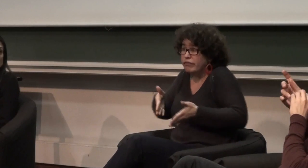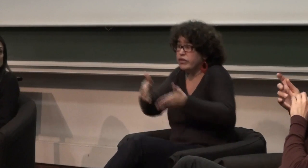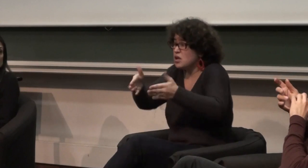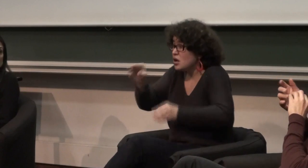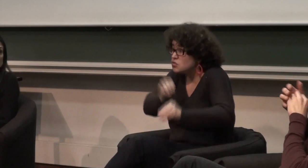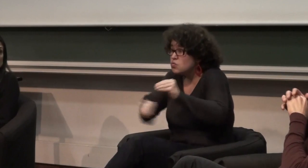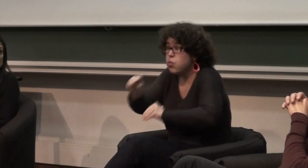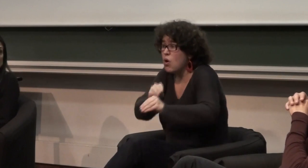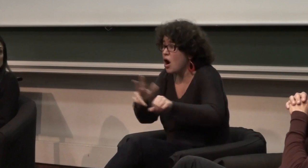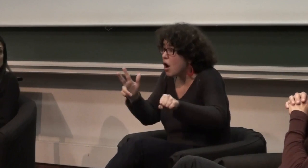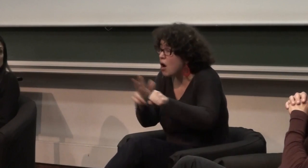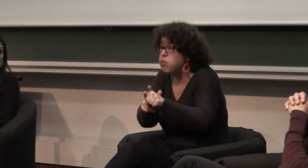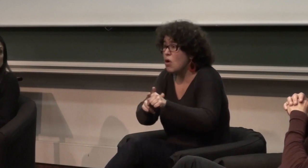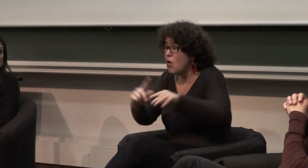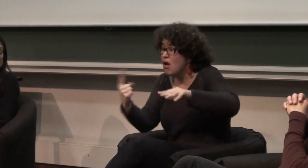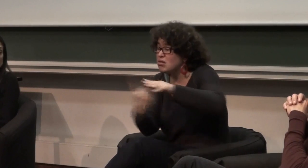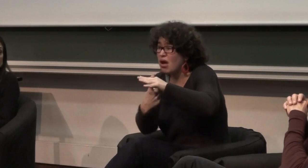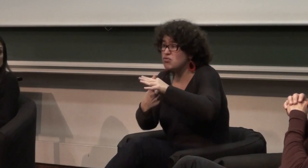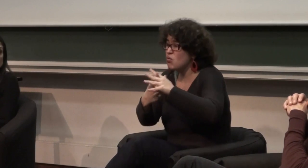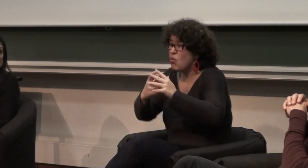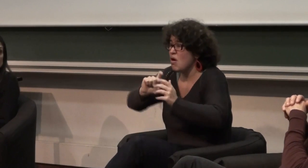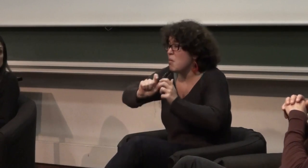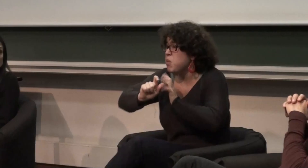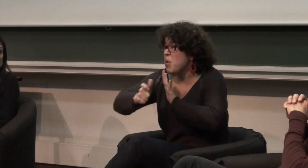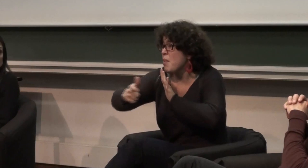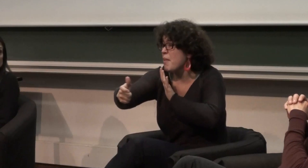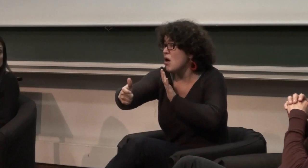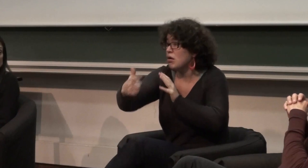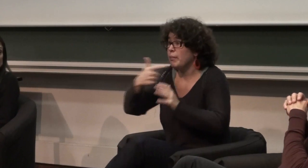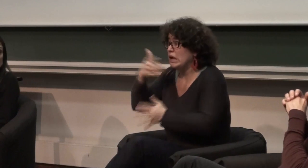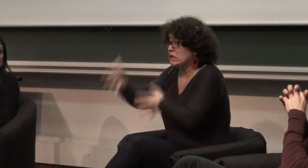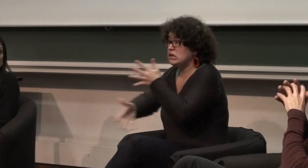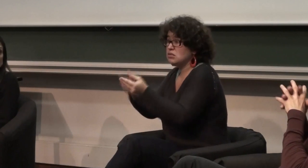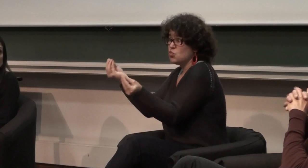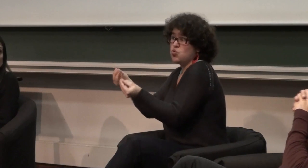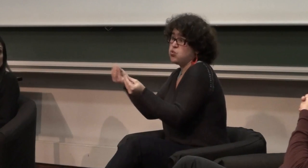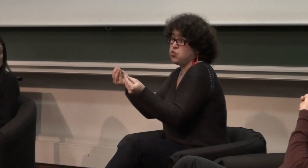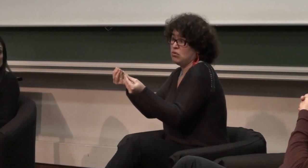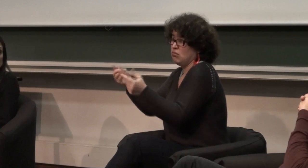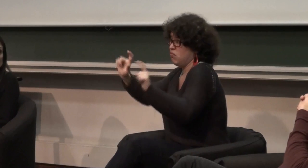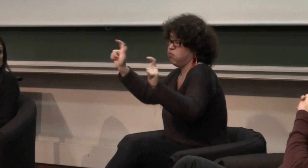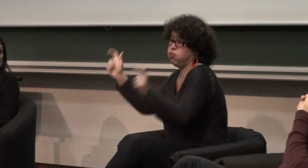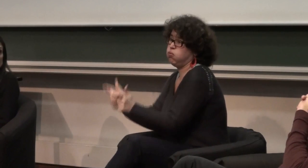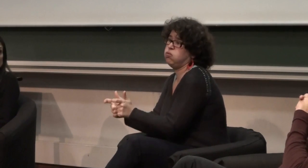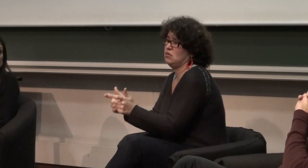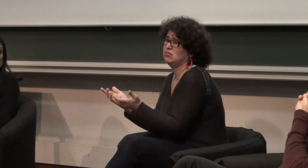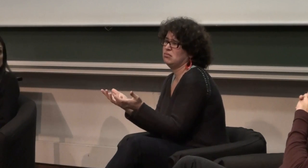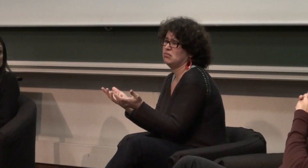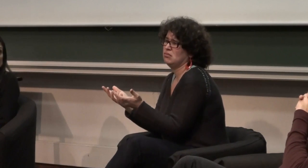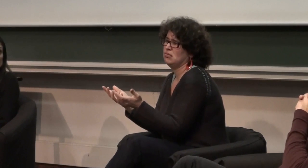qui veulent apprendre la langue des signes et bien ils ont pas on leur facilite pas les choses au niveau comment dire financier et